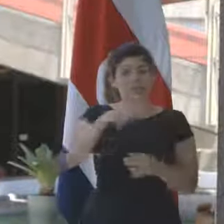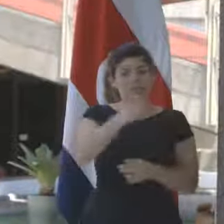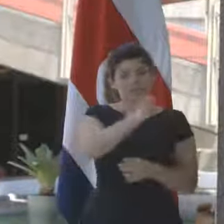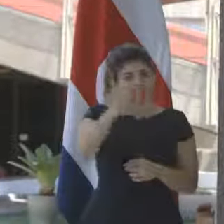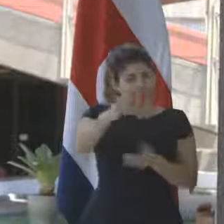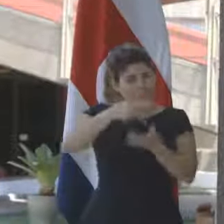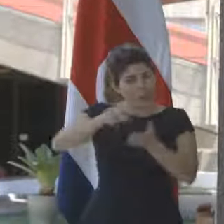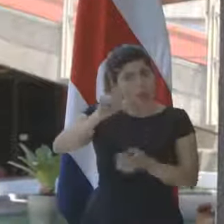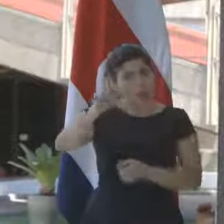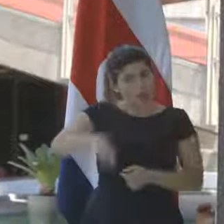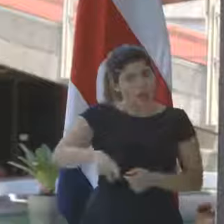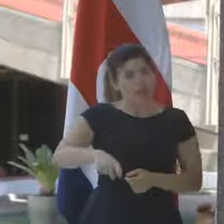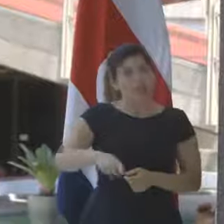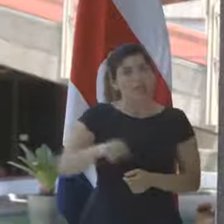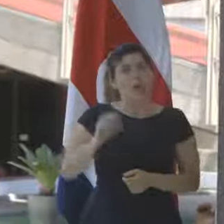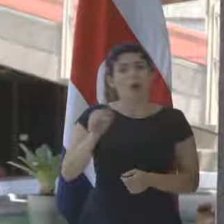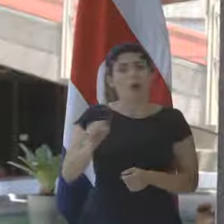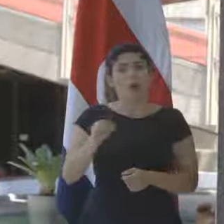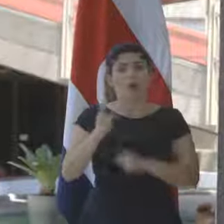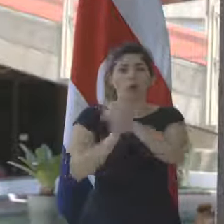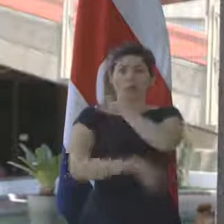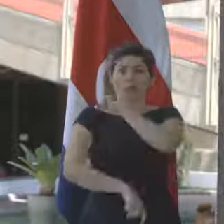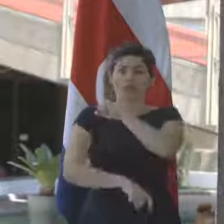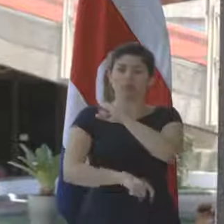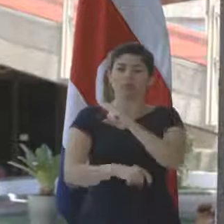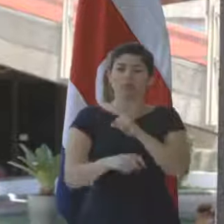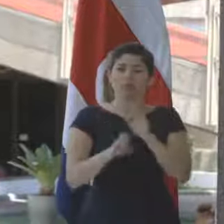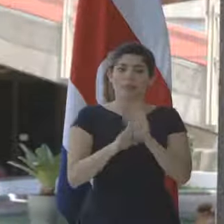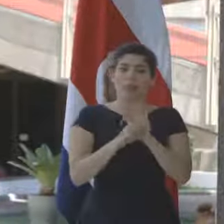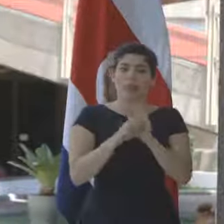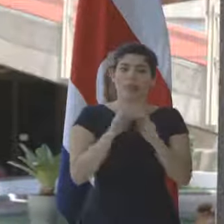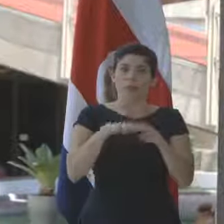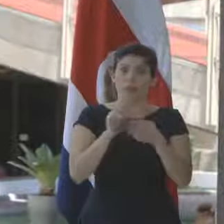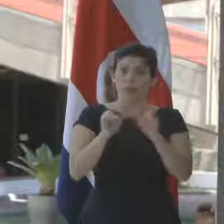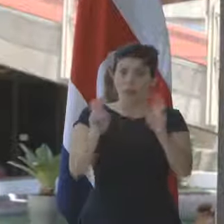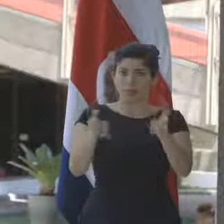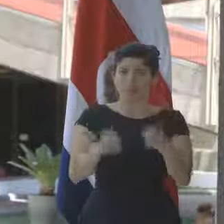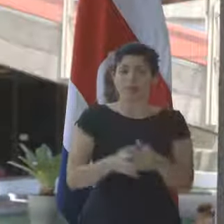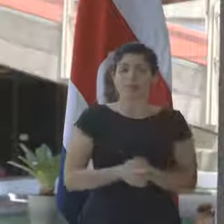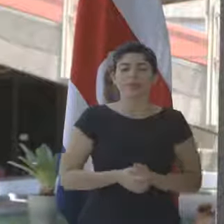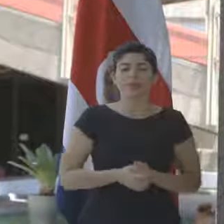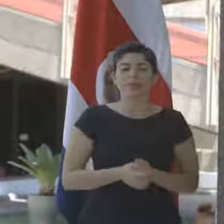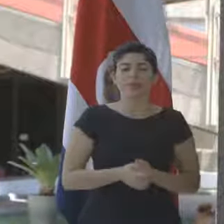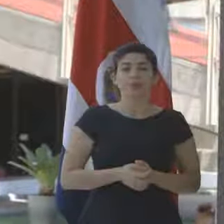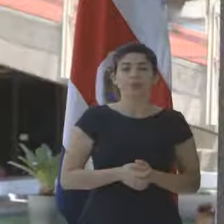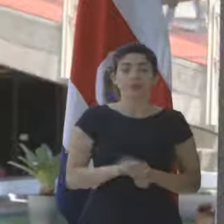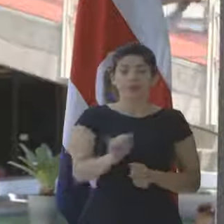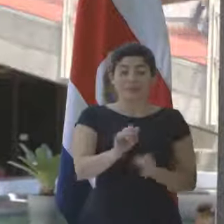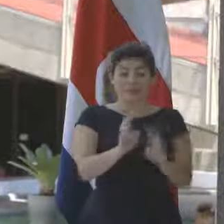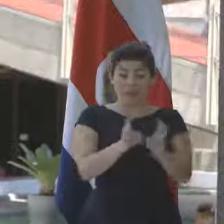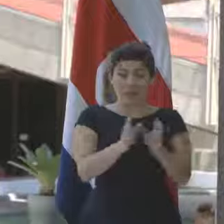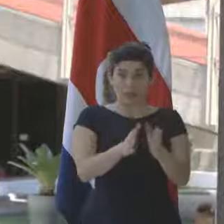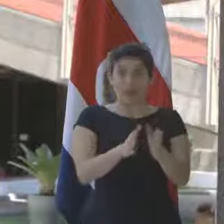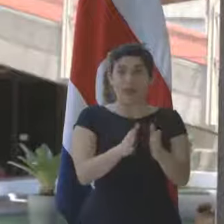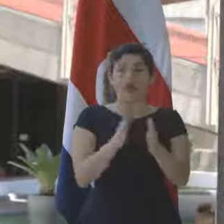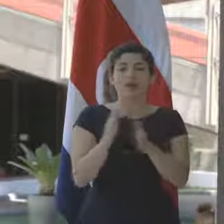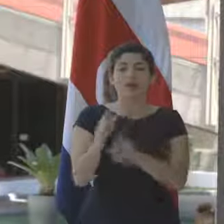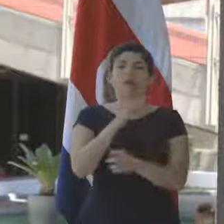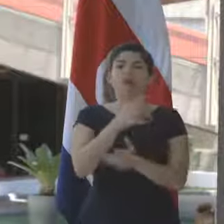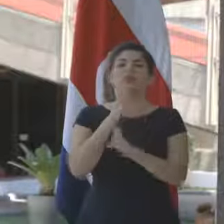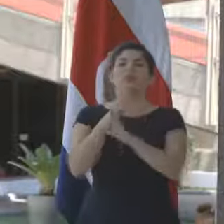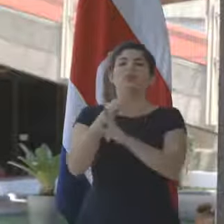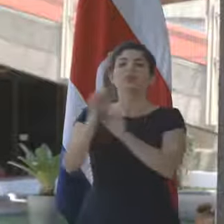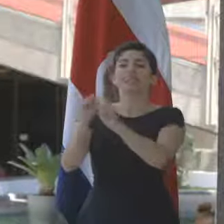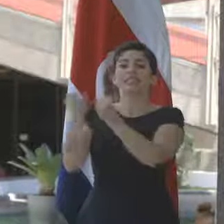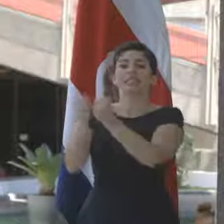corresponde o reciban sanciones ejemplarizantes en esa línea? En este mismo sentido, ¿qué le responde usted a los